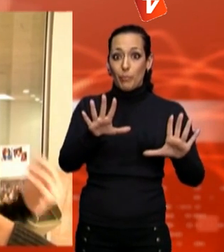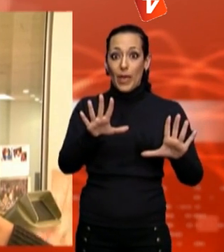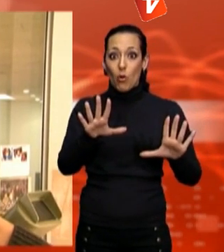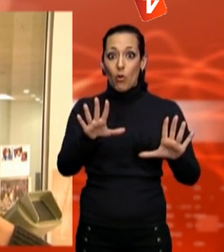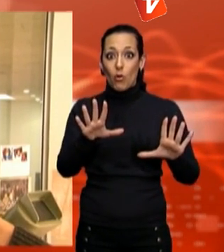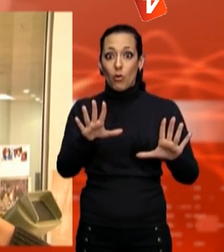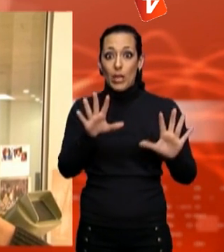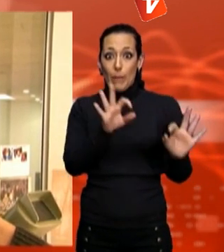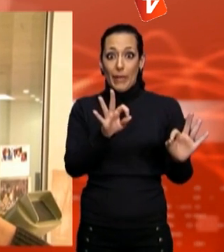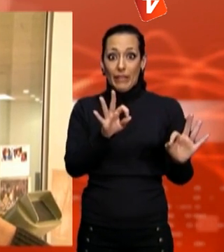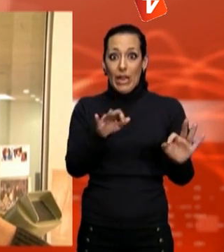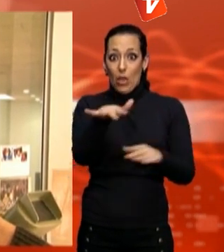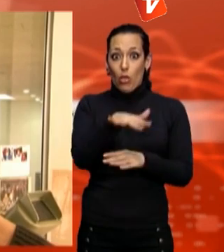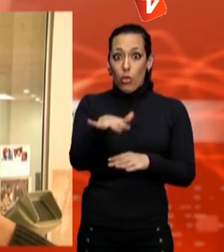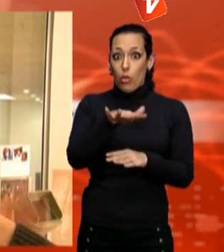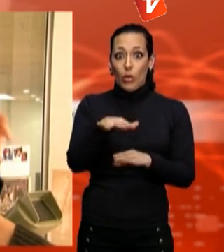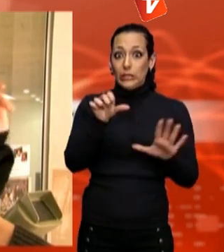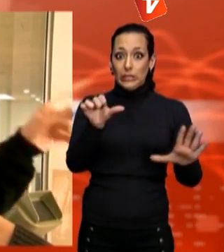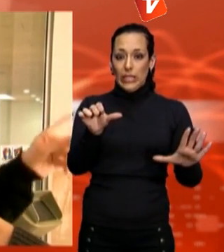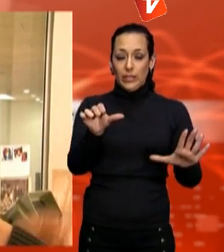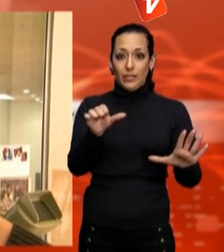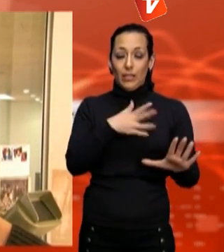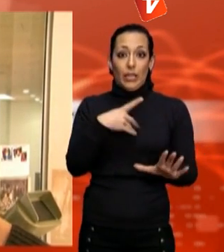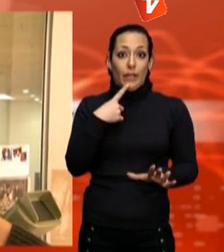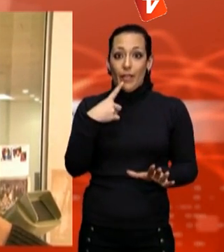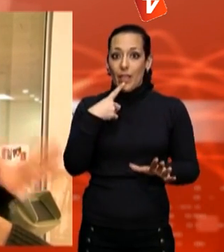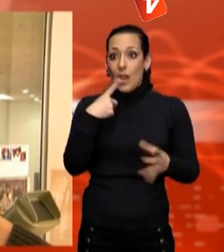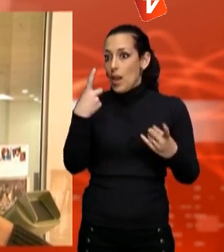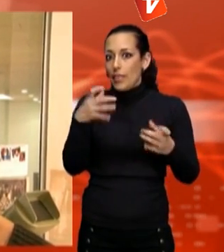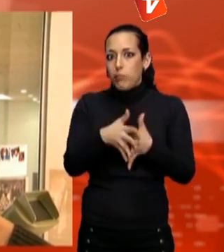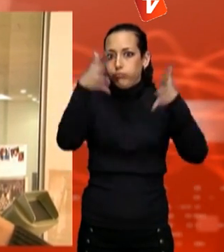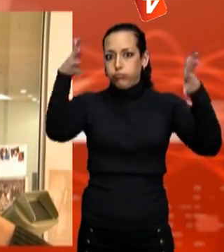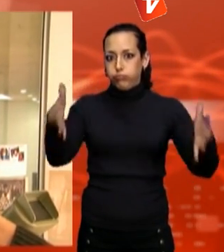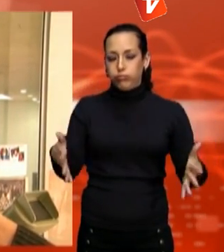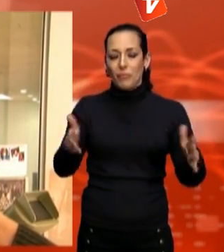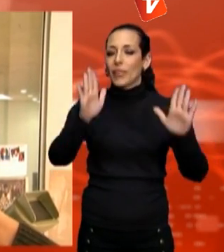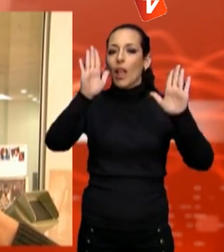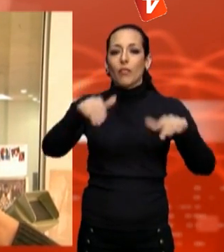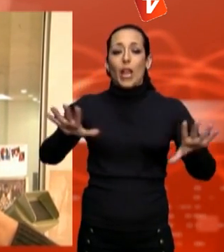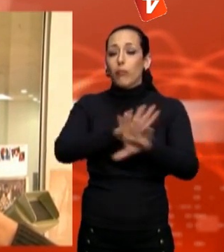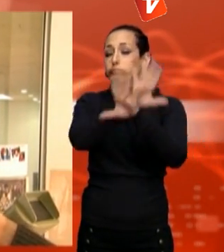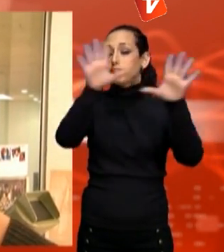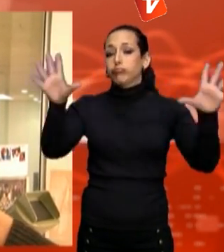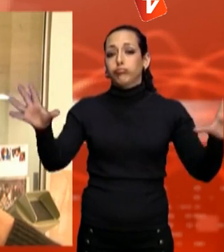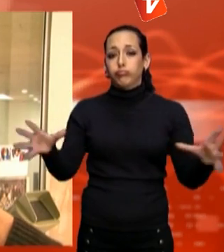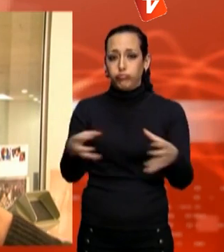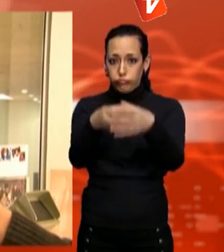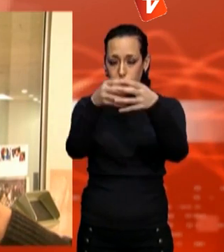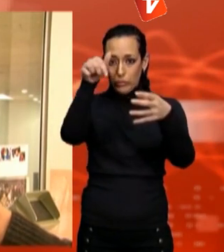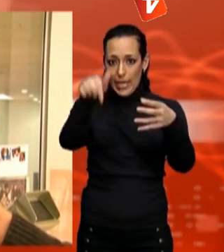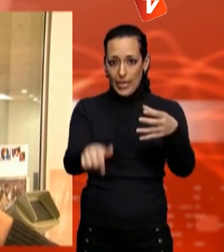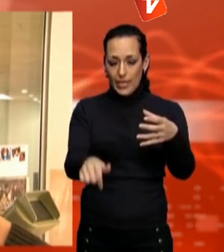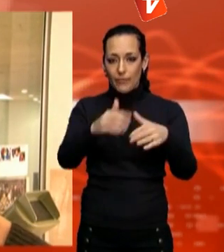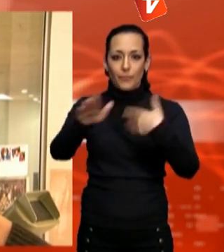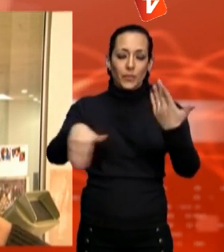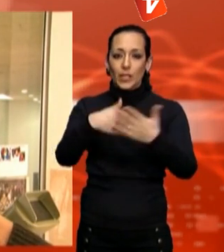Tens, que tenir més espàció. Entón, volviem aquí, rejuntem tot el que teníem en Barcelona i lo traiem otra vez para aquí. Y el tiempo será dos